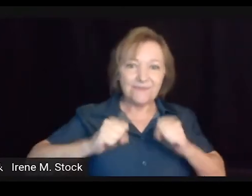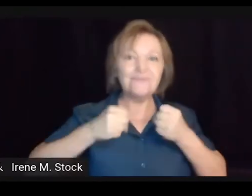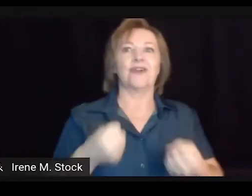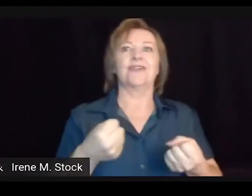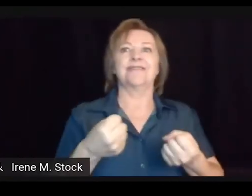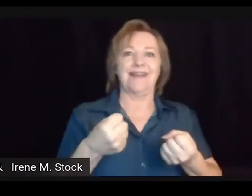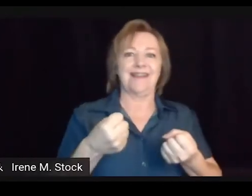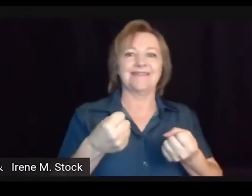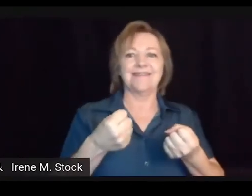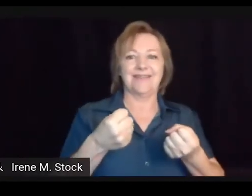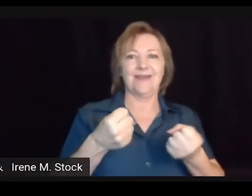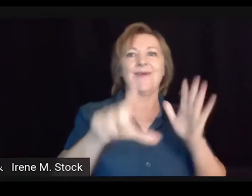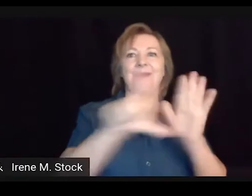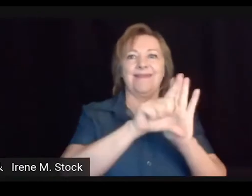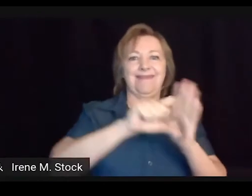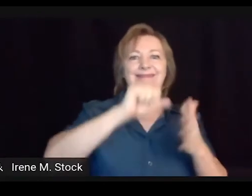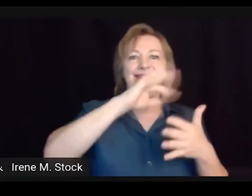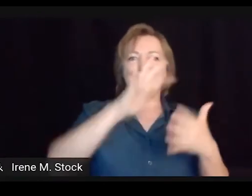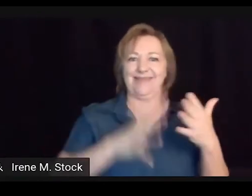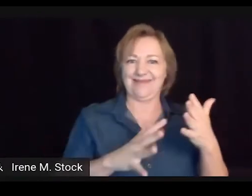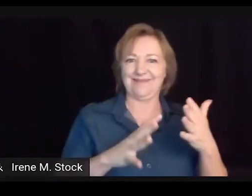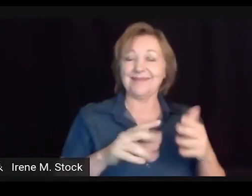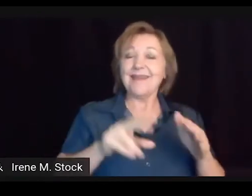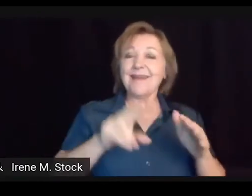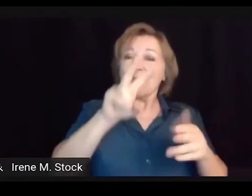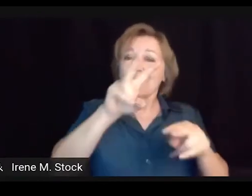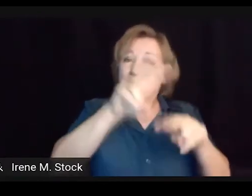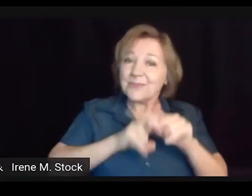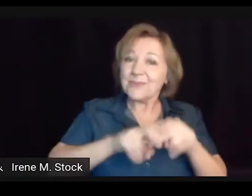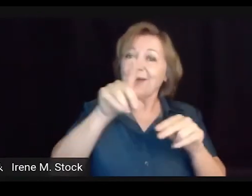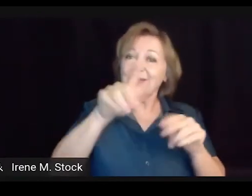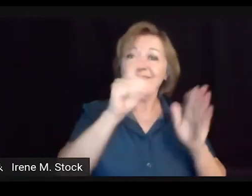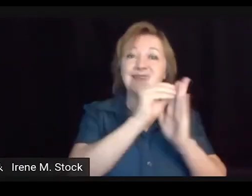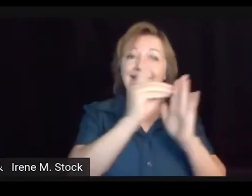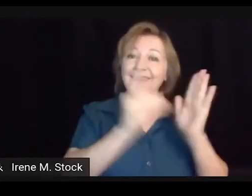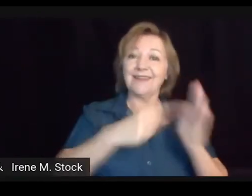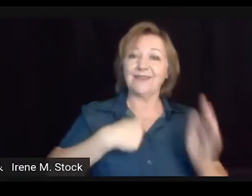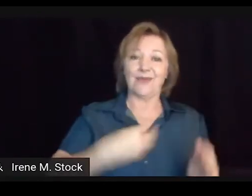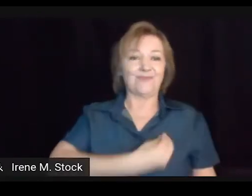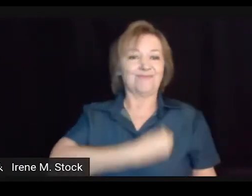2005, para que pudesse fortalecer, né, fortalecer essa lei.